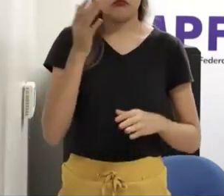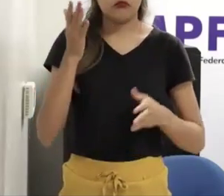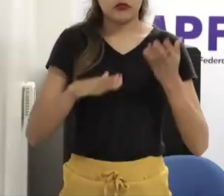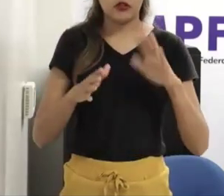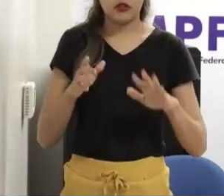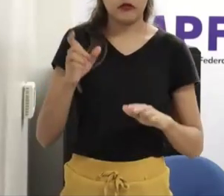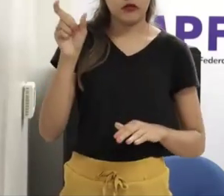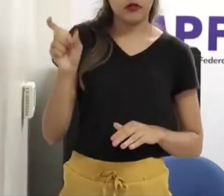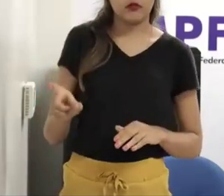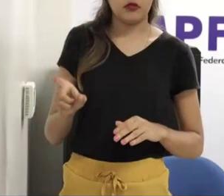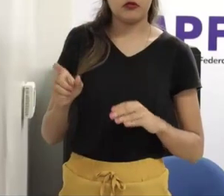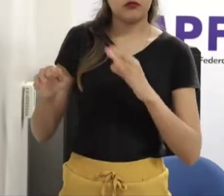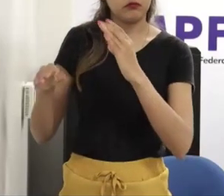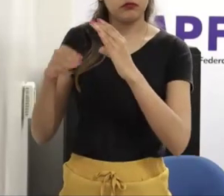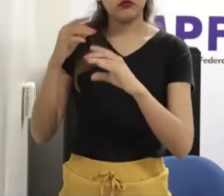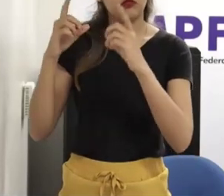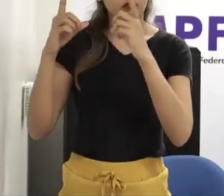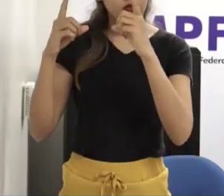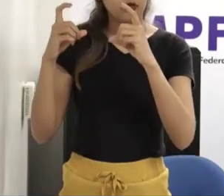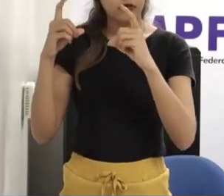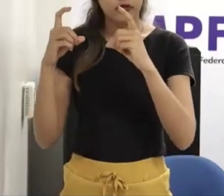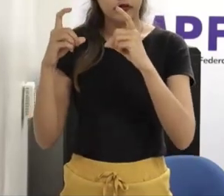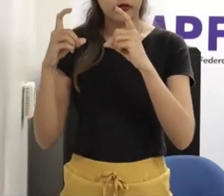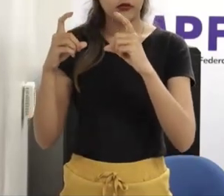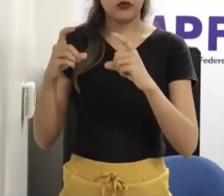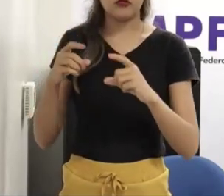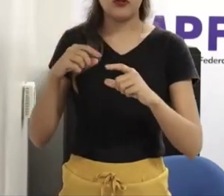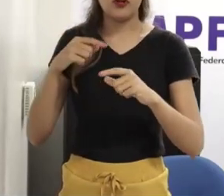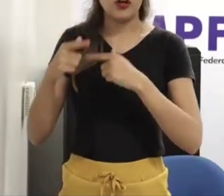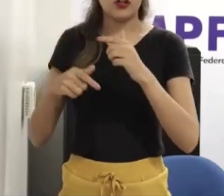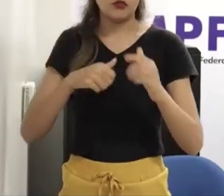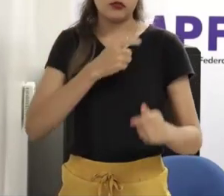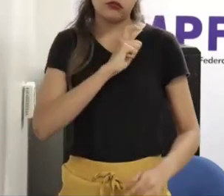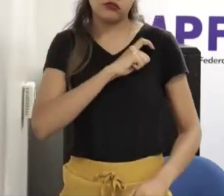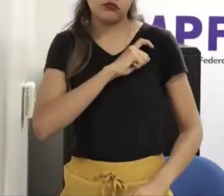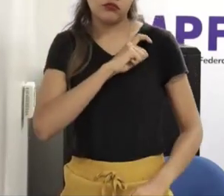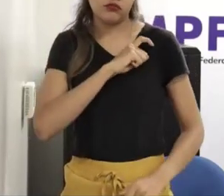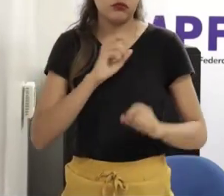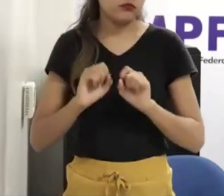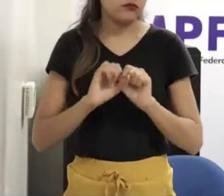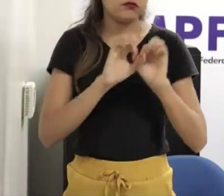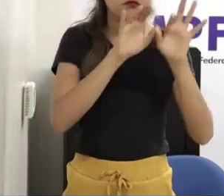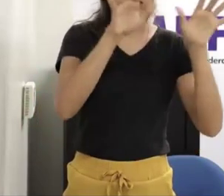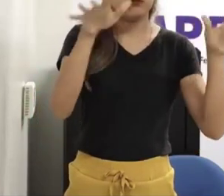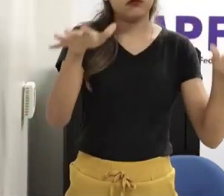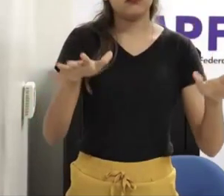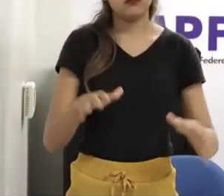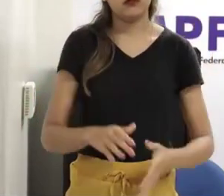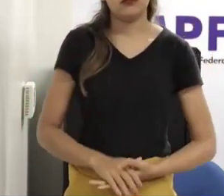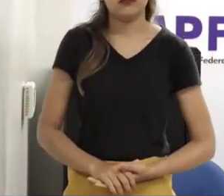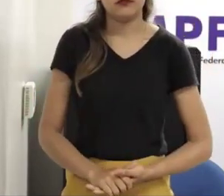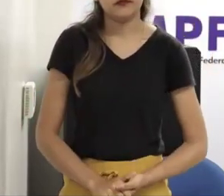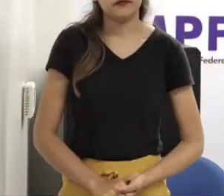né? Ou a pessoa invade o seu celular, pega o seu material, e manda na internet. Isso são de pessoas conhecidas, né? Mas esse